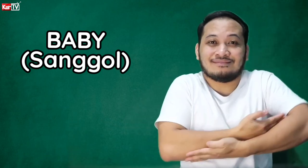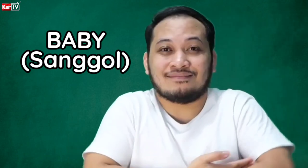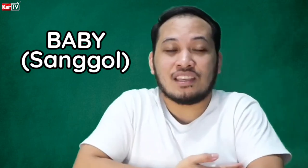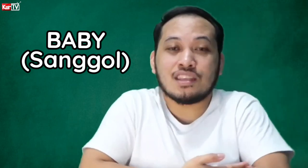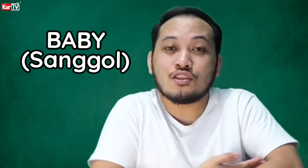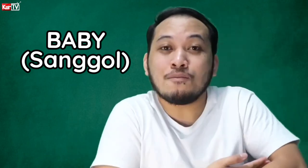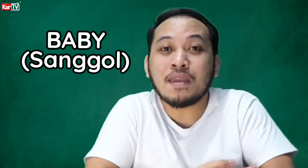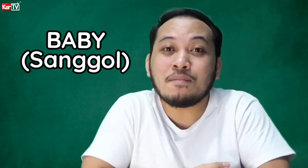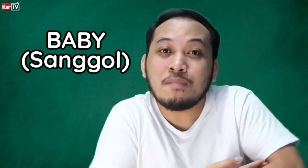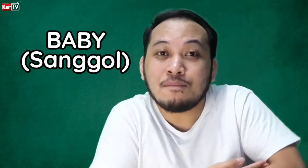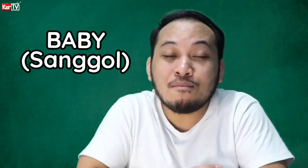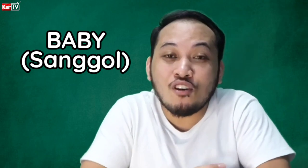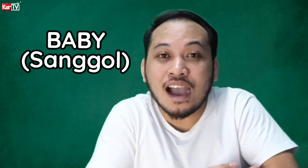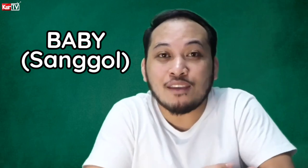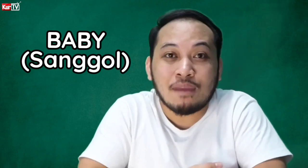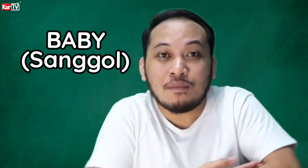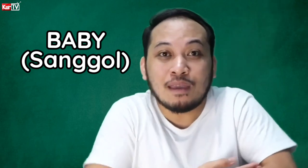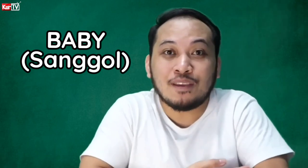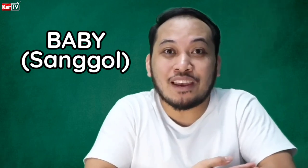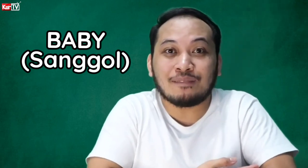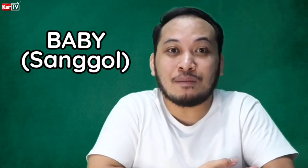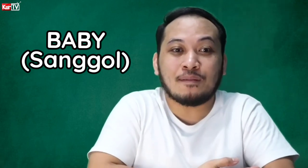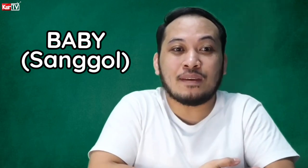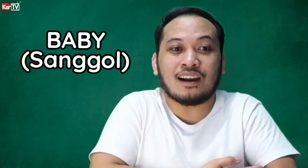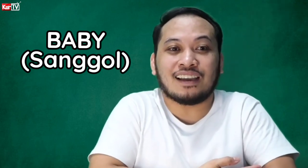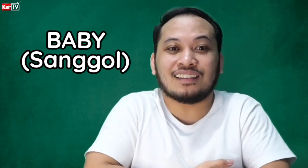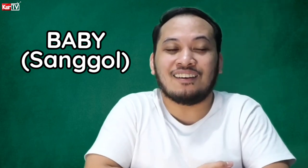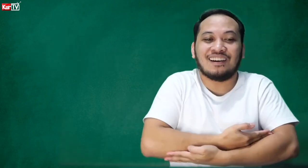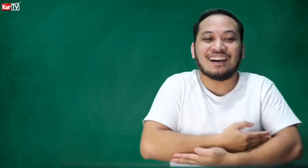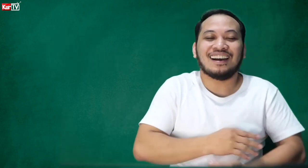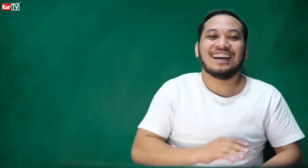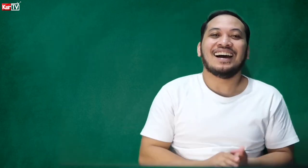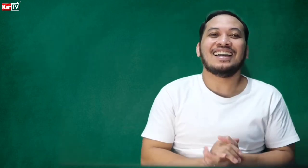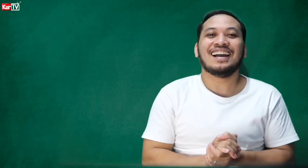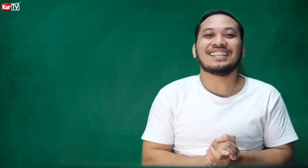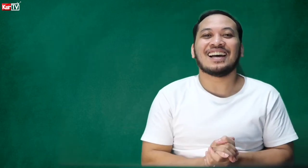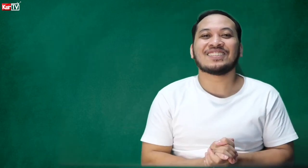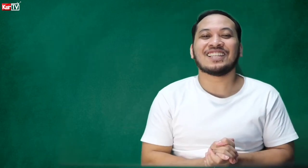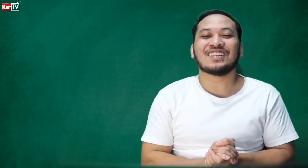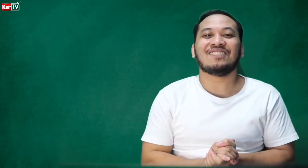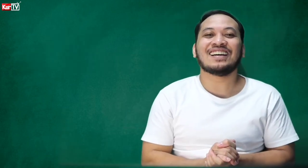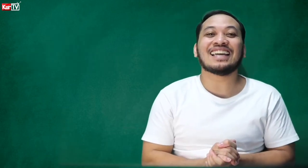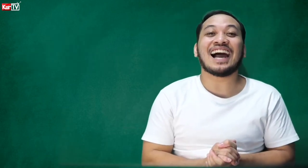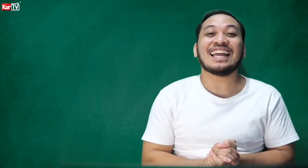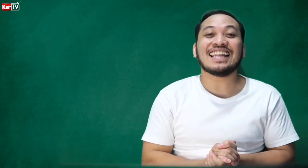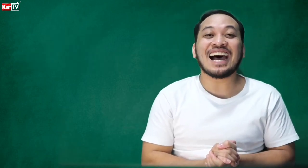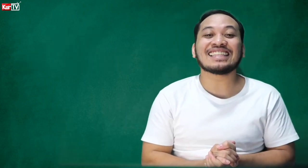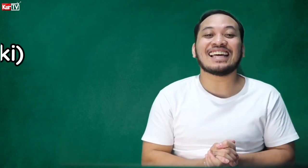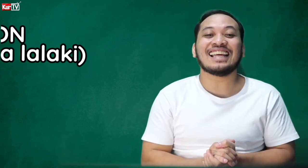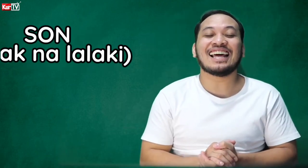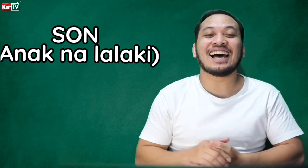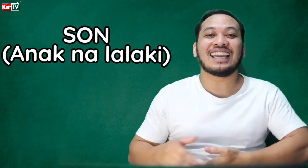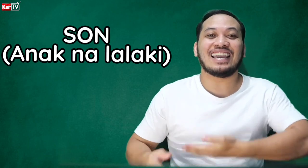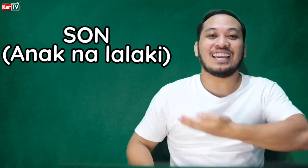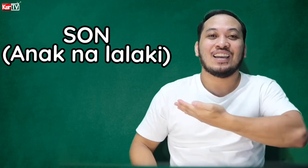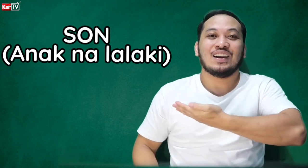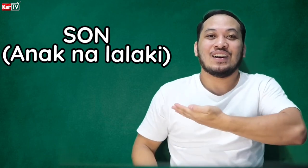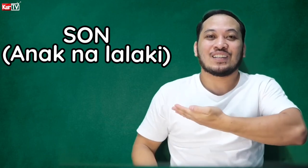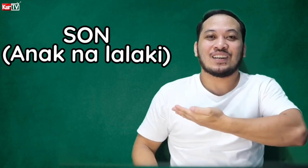Hindi ito yung baby-baby mo, ha? Yung baby-baby nila lang bibibibiyan kayo dalawa. Ayan. Tapos, ito naman ay anak na lalaki. So,